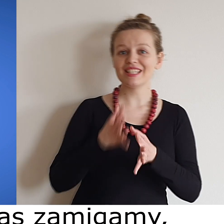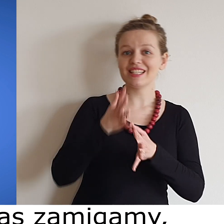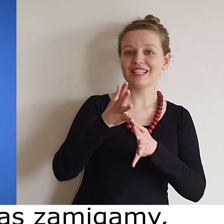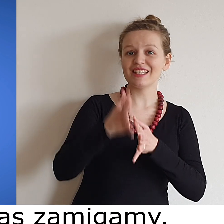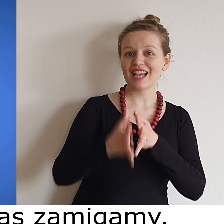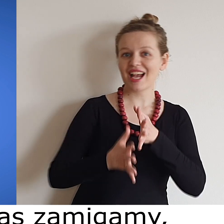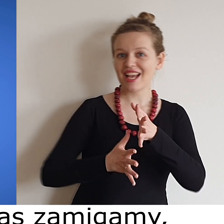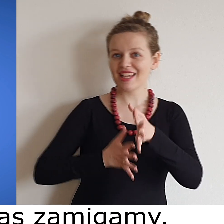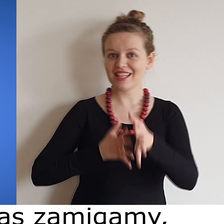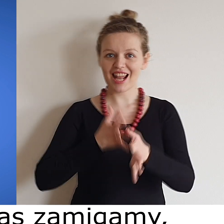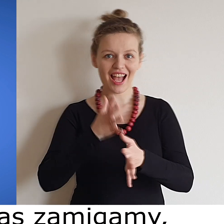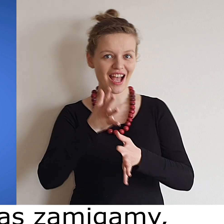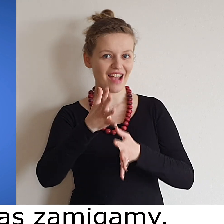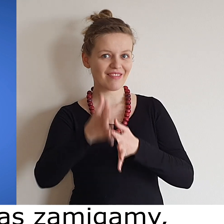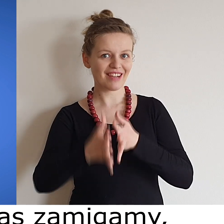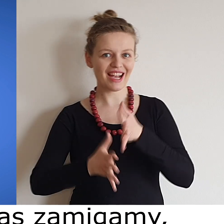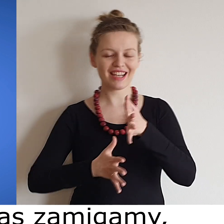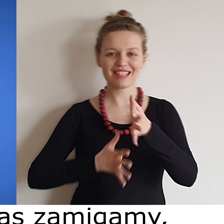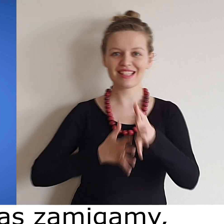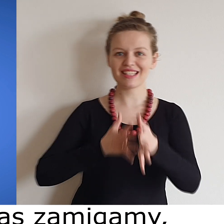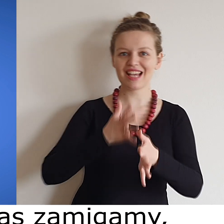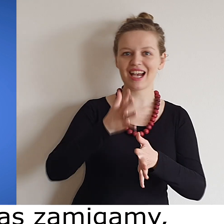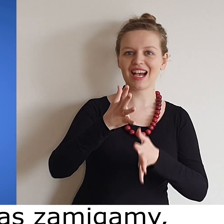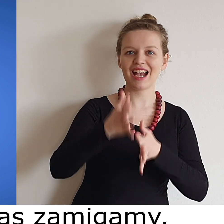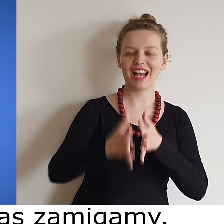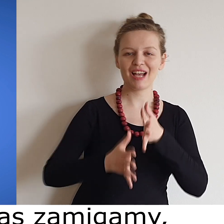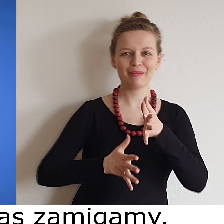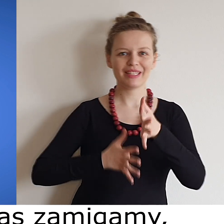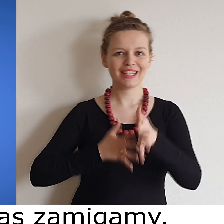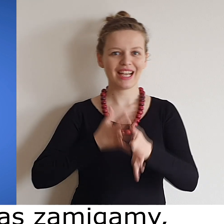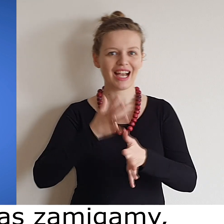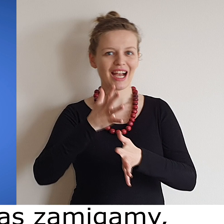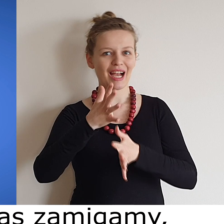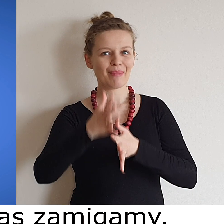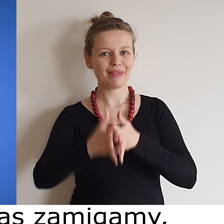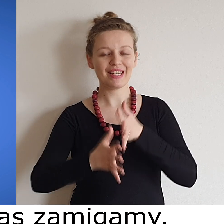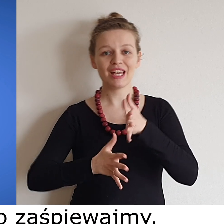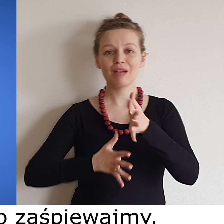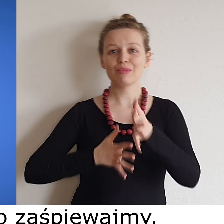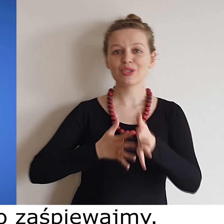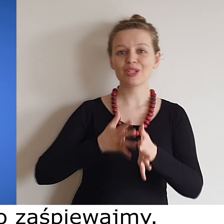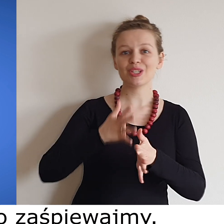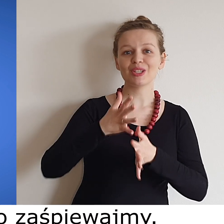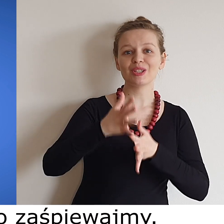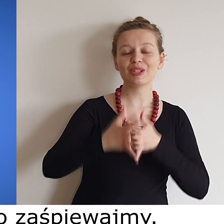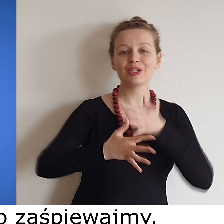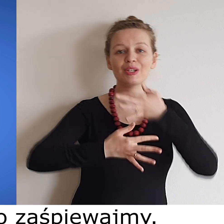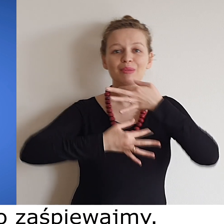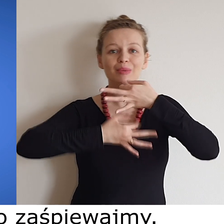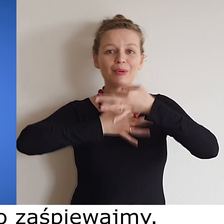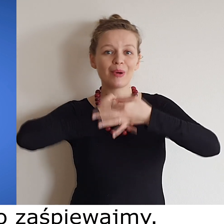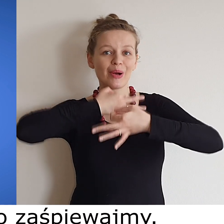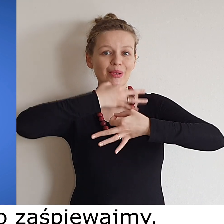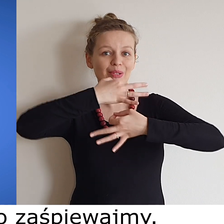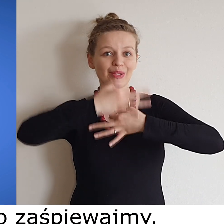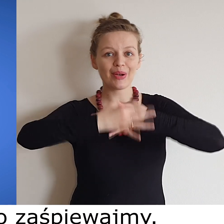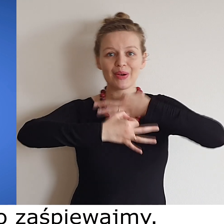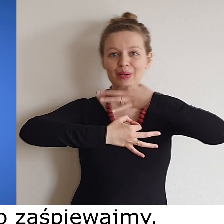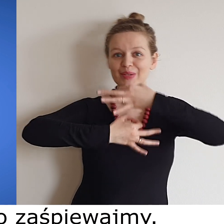Dzisiaj dla was zamigamy Przy tym